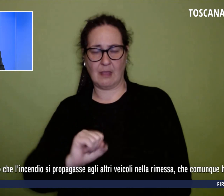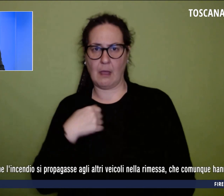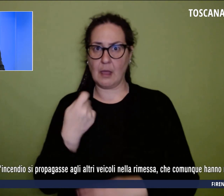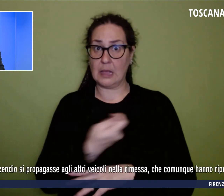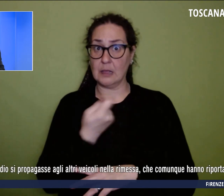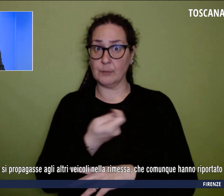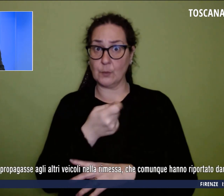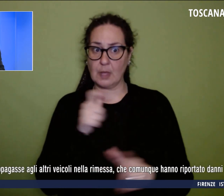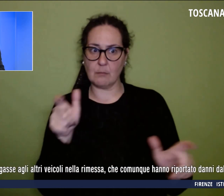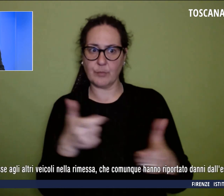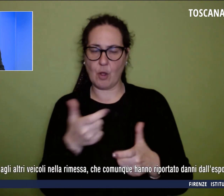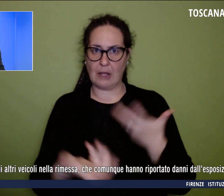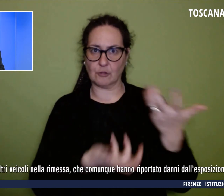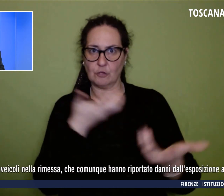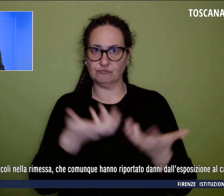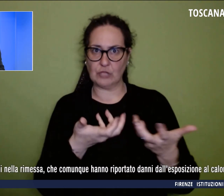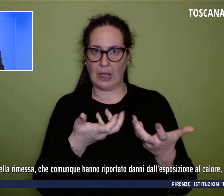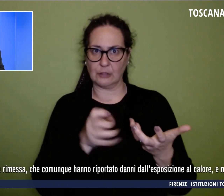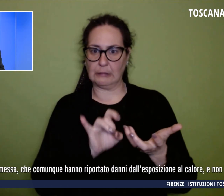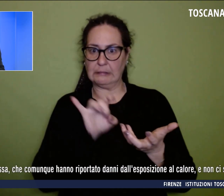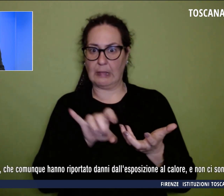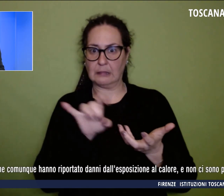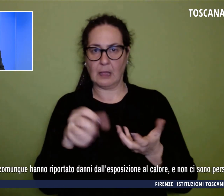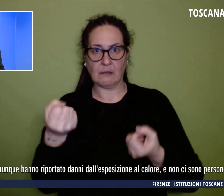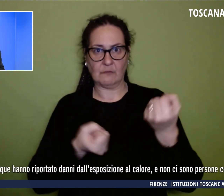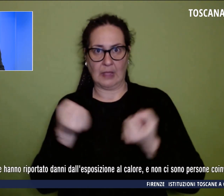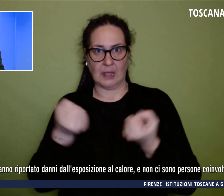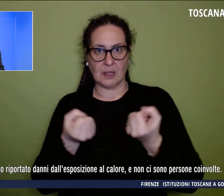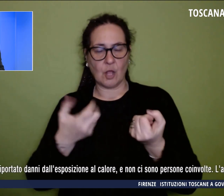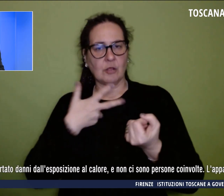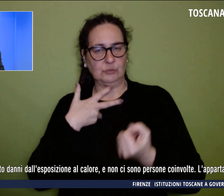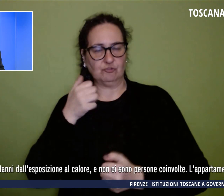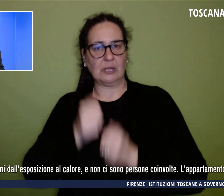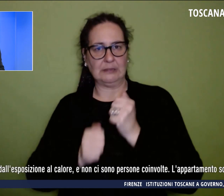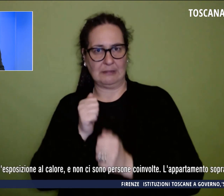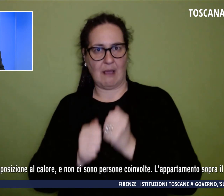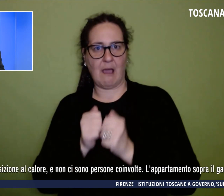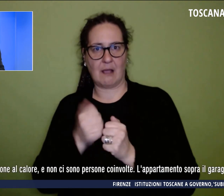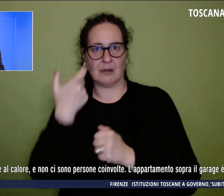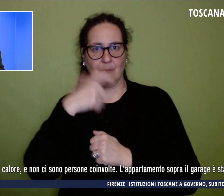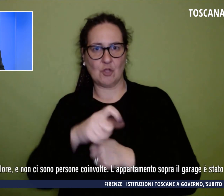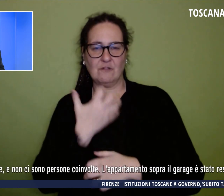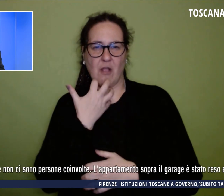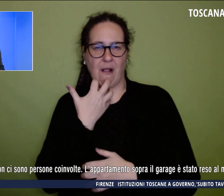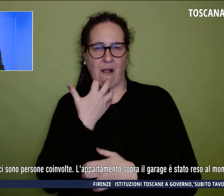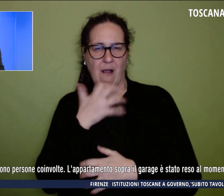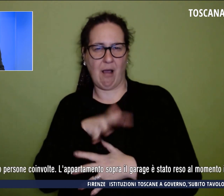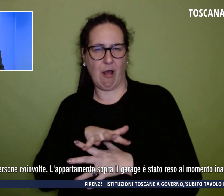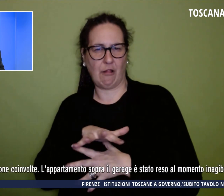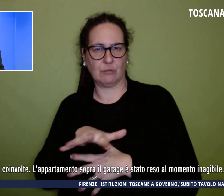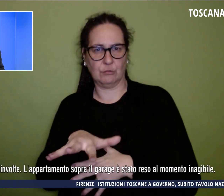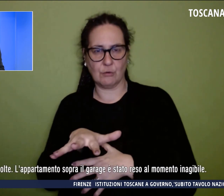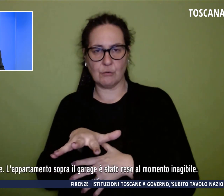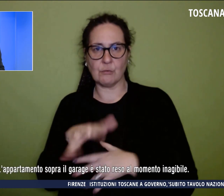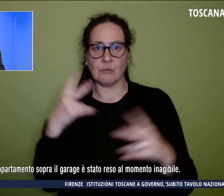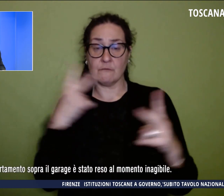agli altri veicoli della rimessa, che comunque hanno riportato danni dall'esposizione al calore. E non ci sono però fortunatamente